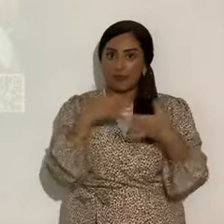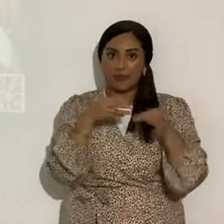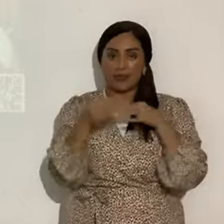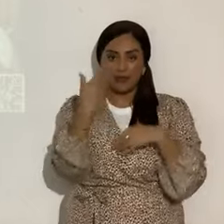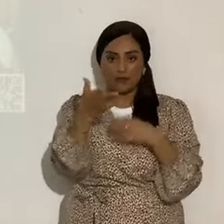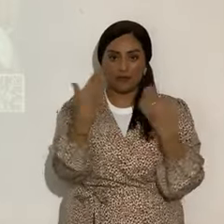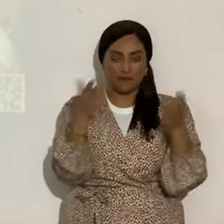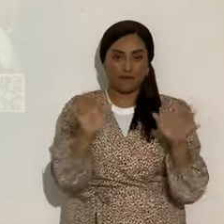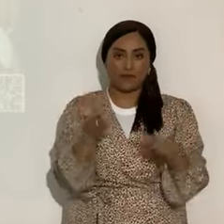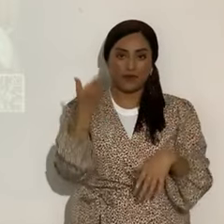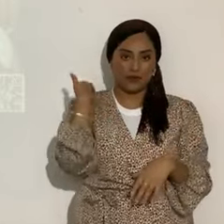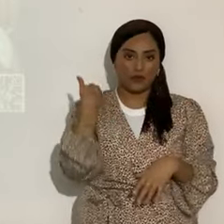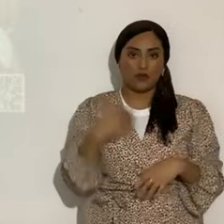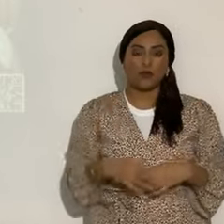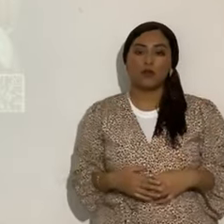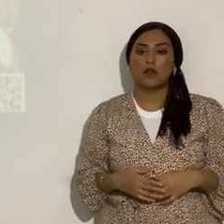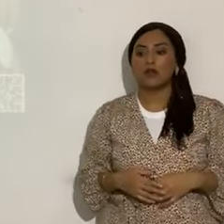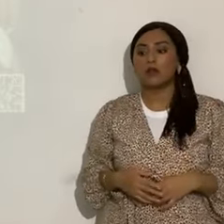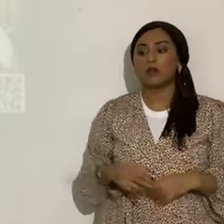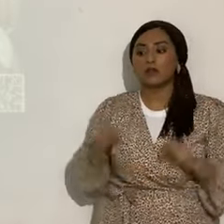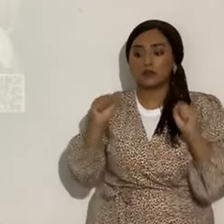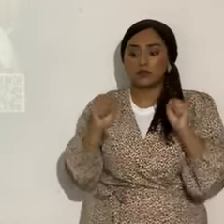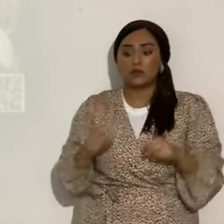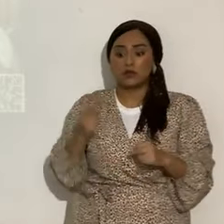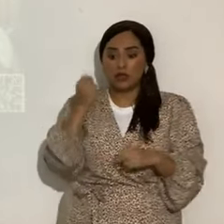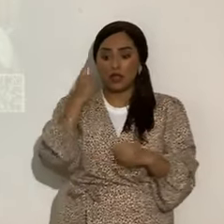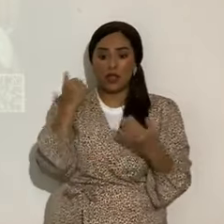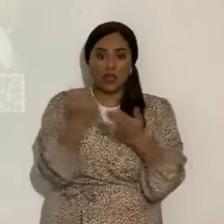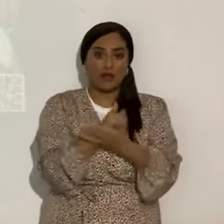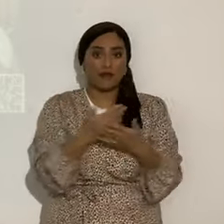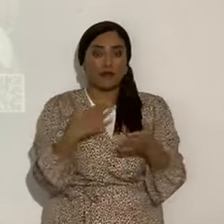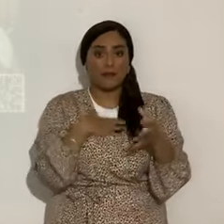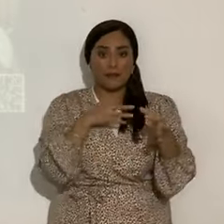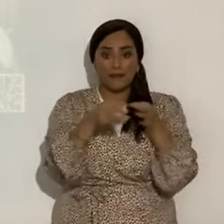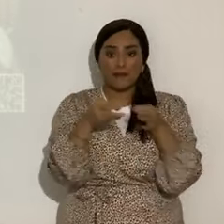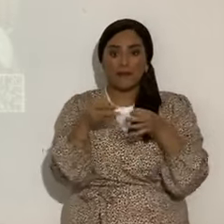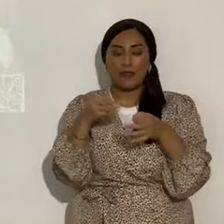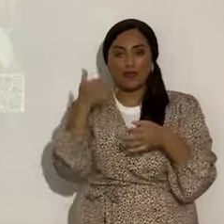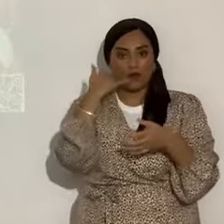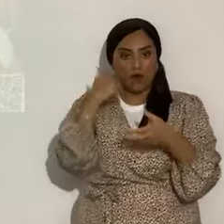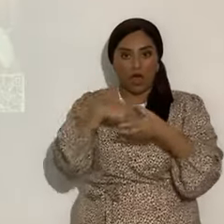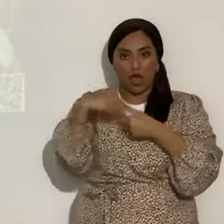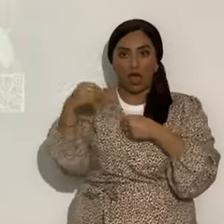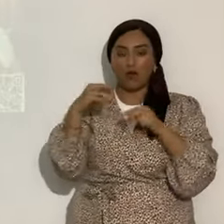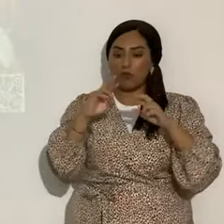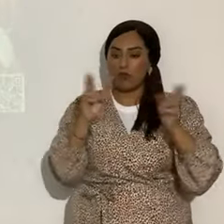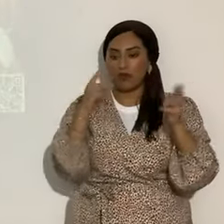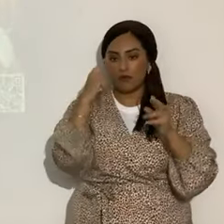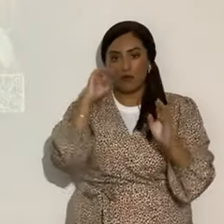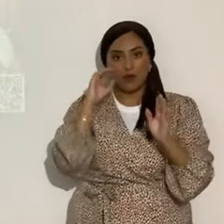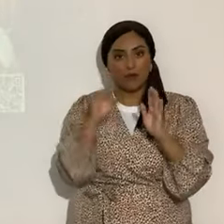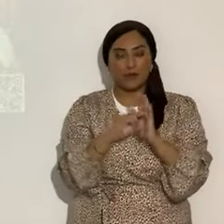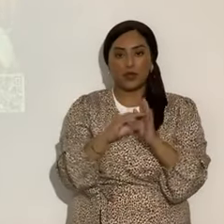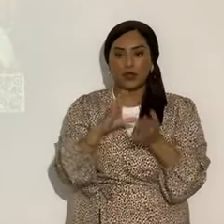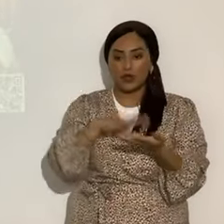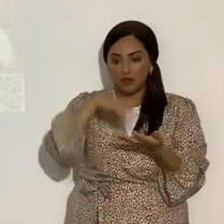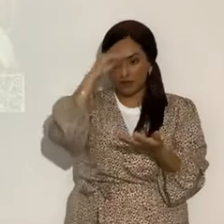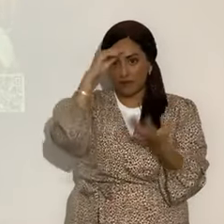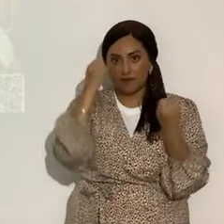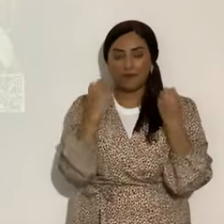final. Entonces, para que se le pueda entender a todo lo que yo he expliqué, saquen su teléfono, listos para tomar fotografías, porque vamos a ver varias fotografías